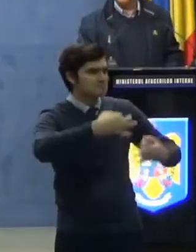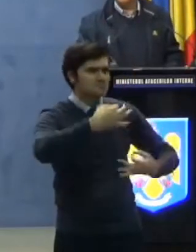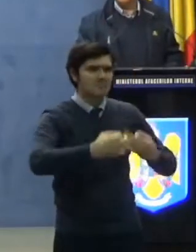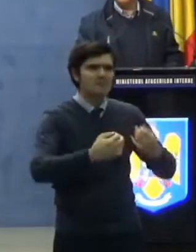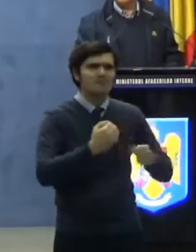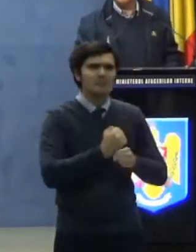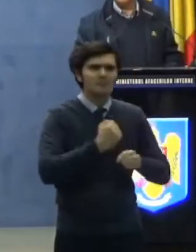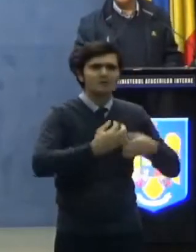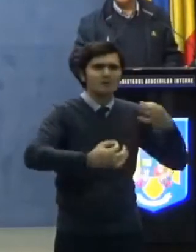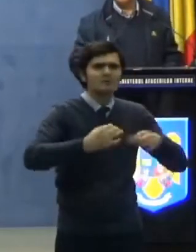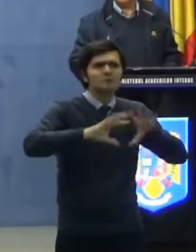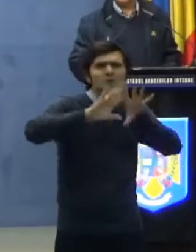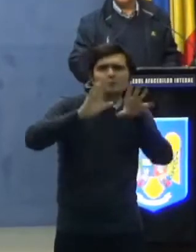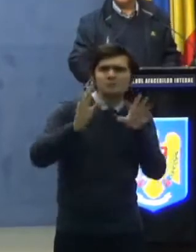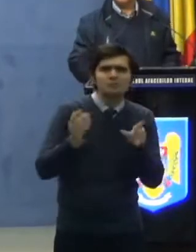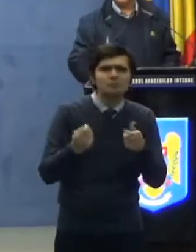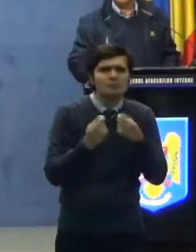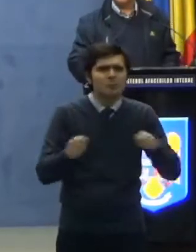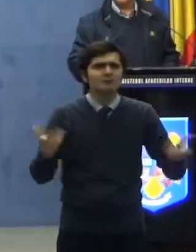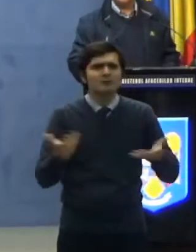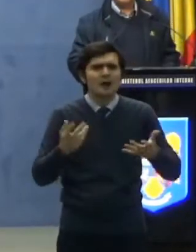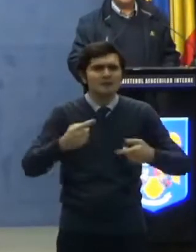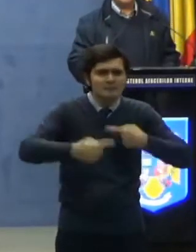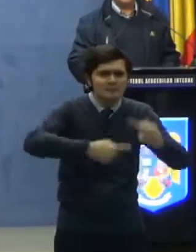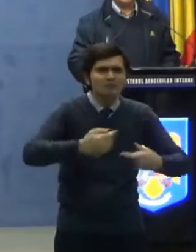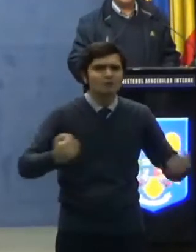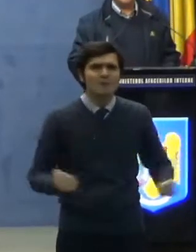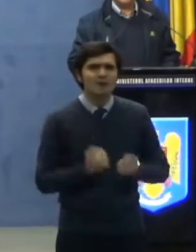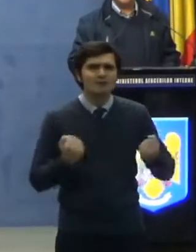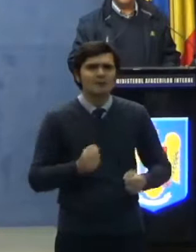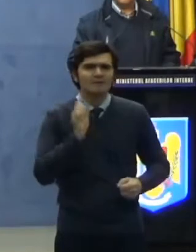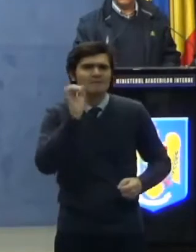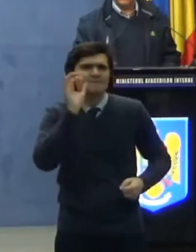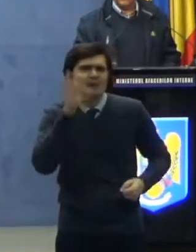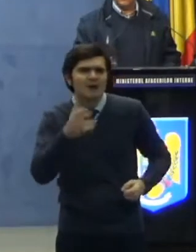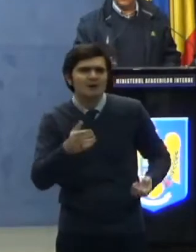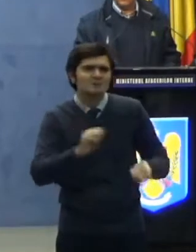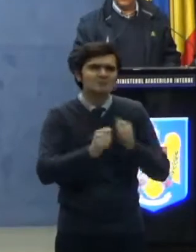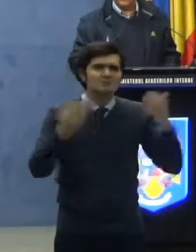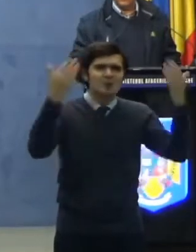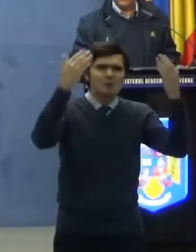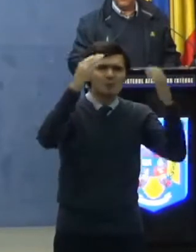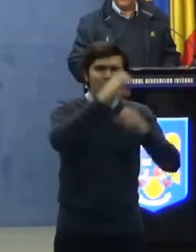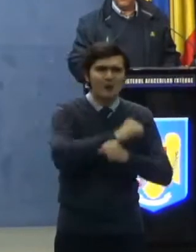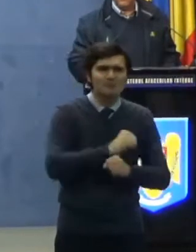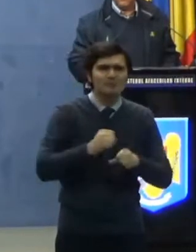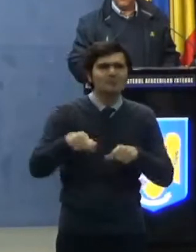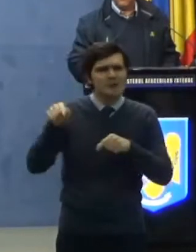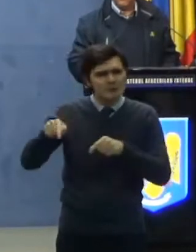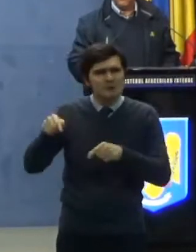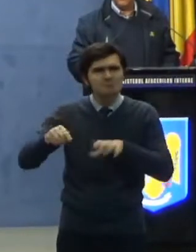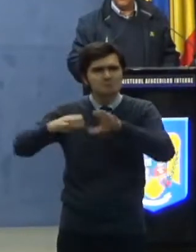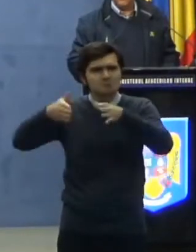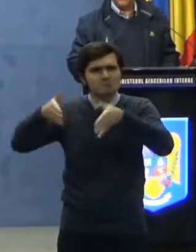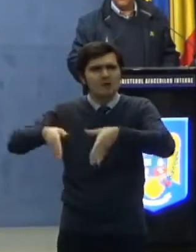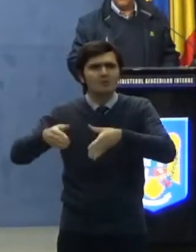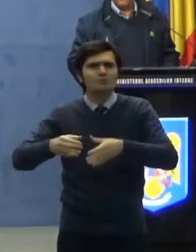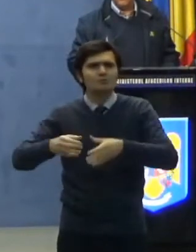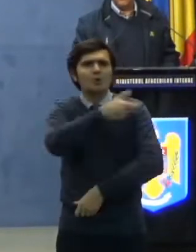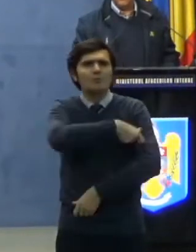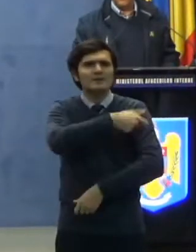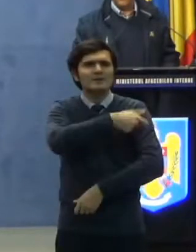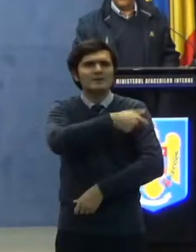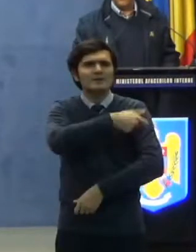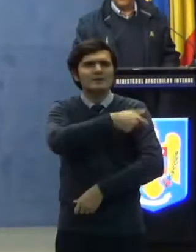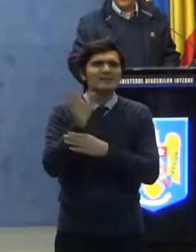ne desfășurăm activitatea zi și noapte în cadrul Comitetului Național pentru Situații